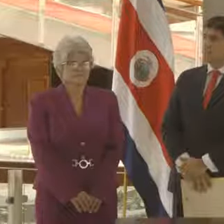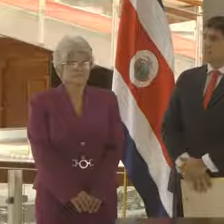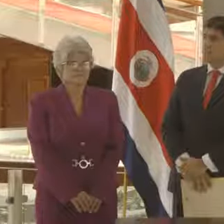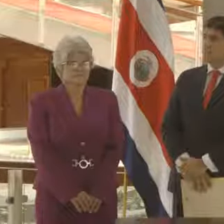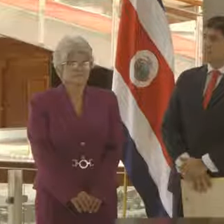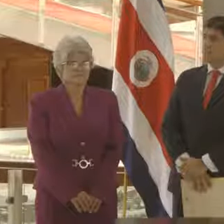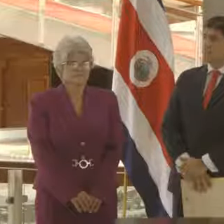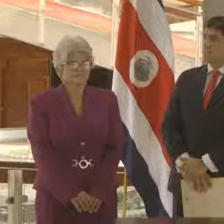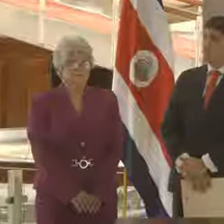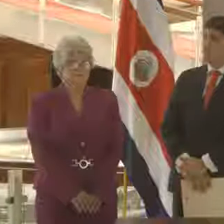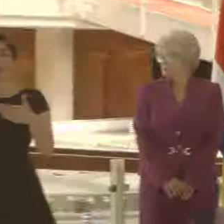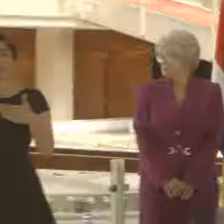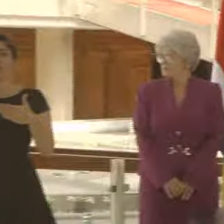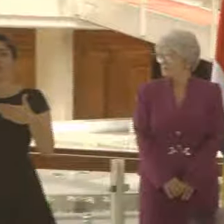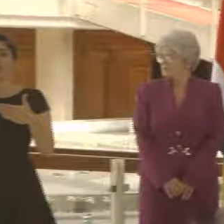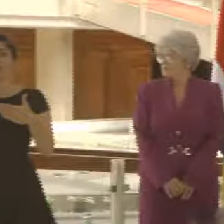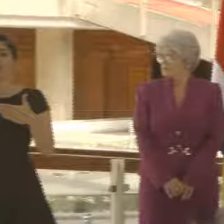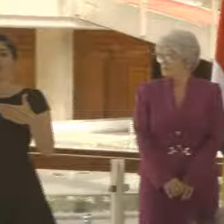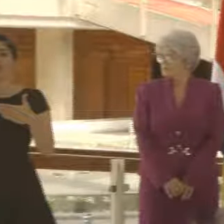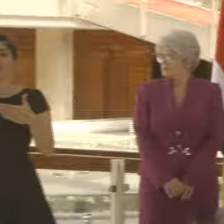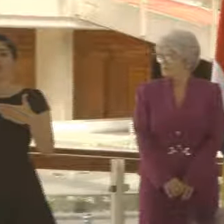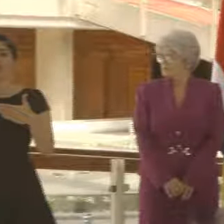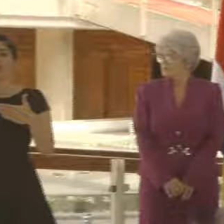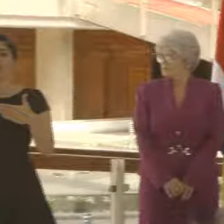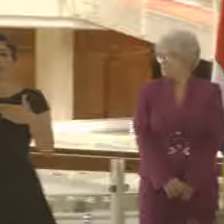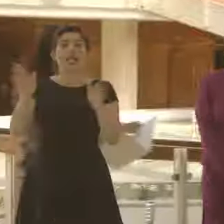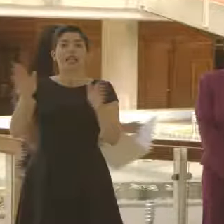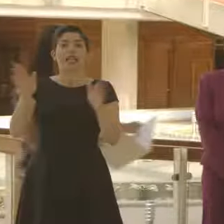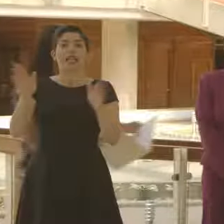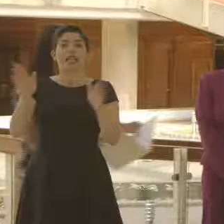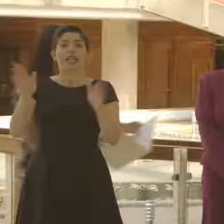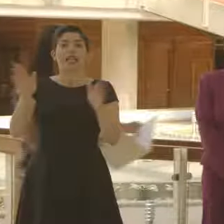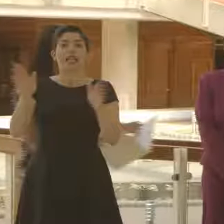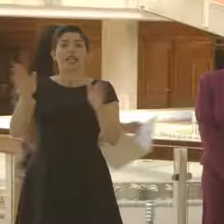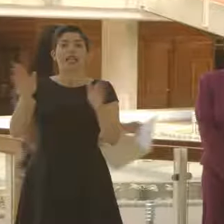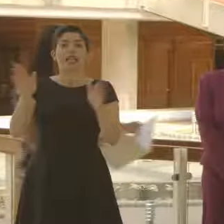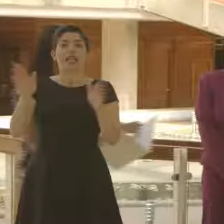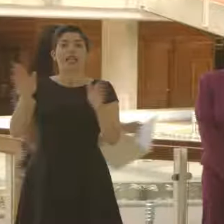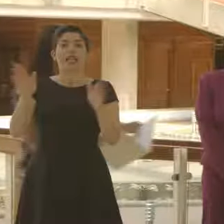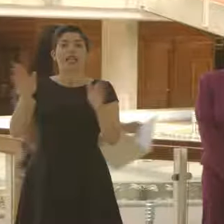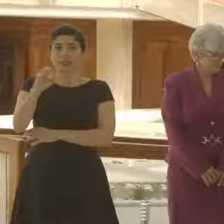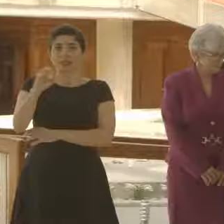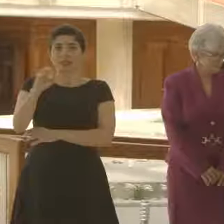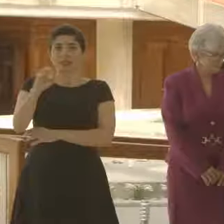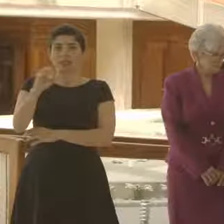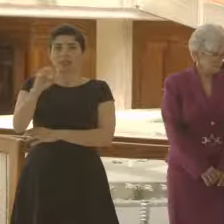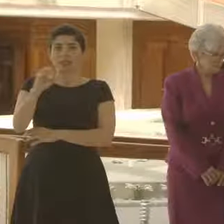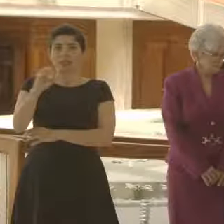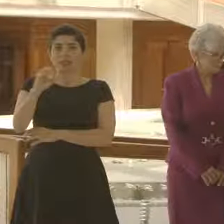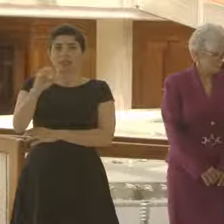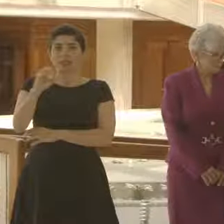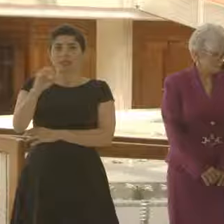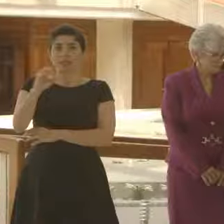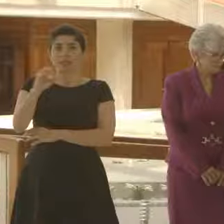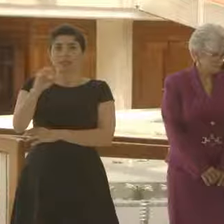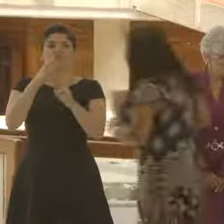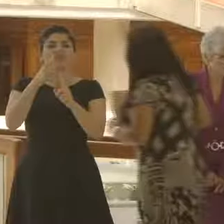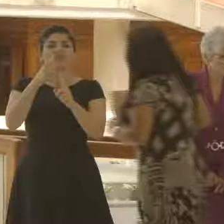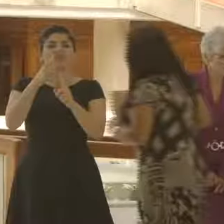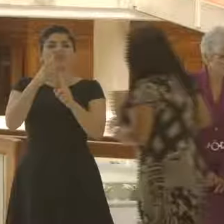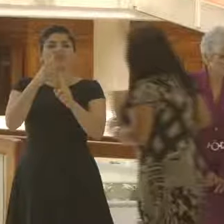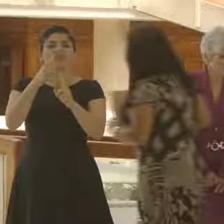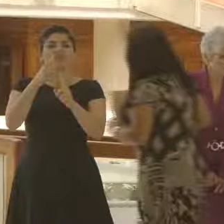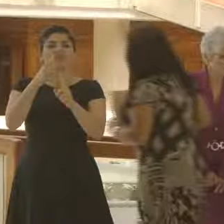Continuamos con la firma de la directriz general de Hacienda número 003-H sobre la reforma de la